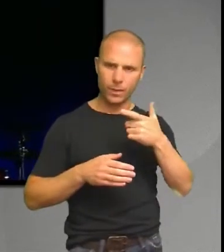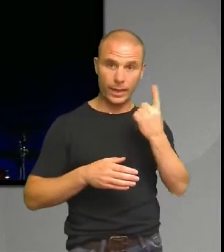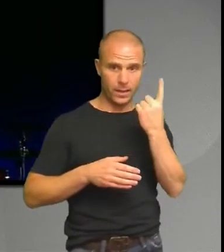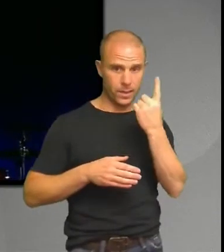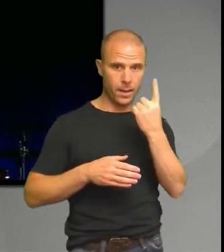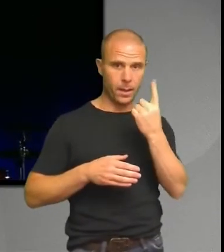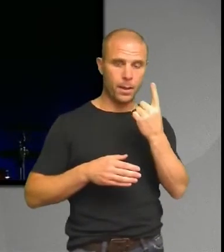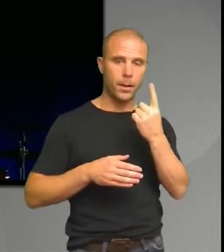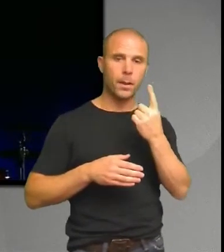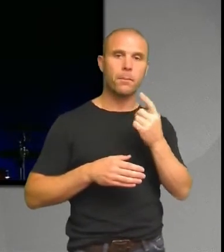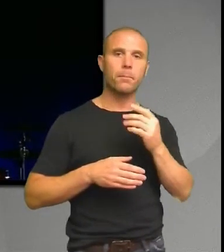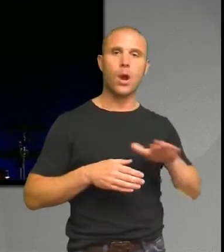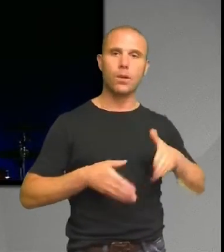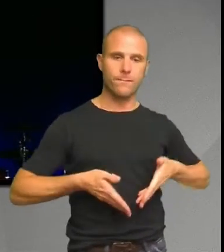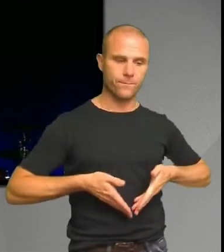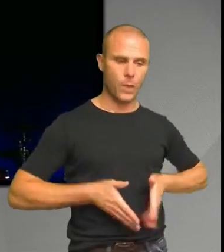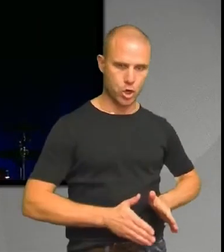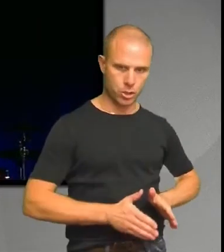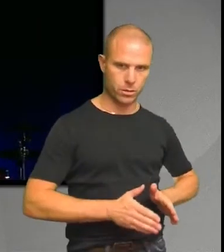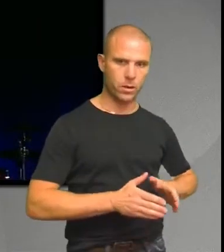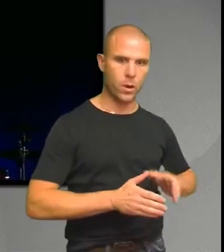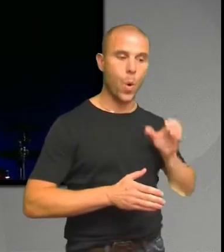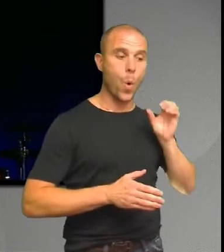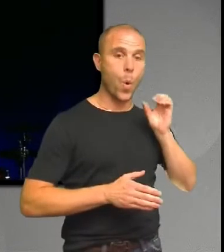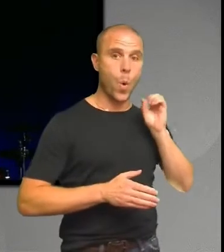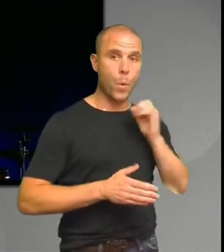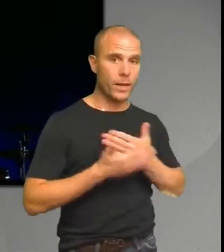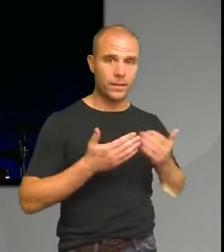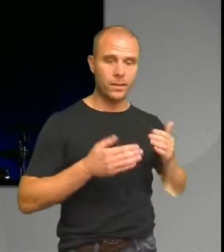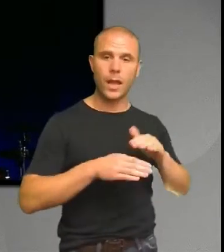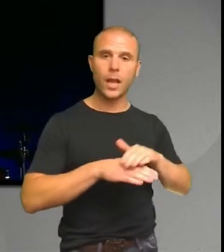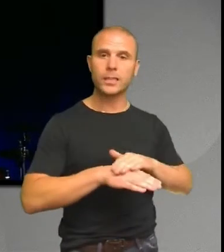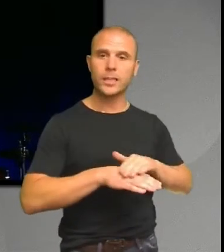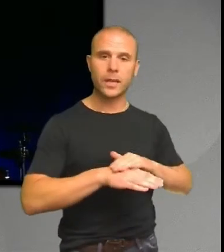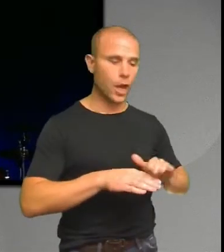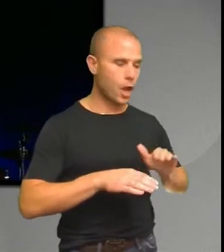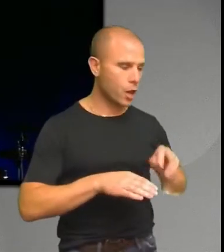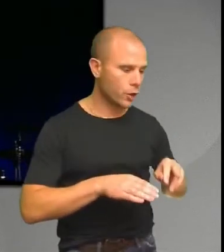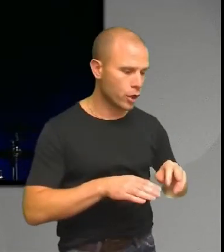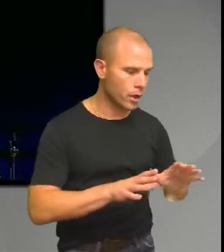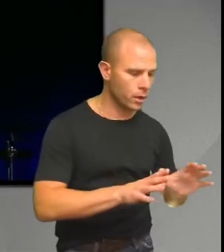foster föds så om det inte blir rört vid så blir det traumatiserat eller kan till och dö.